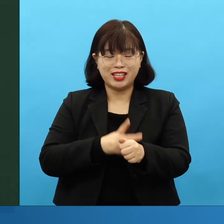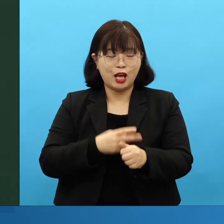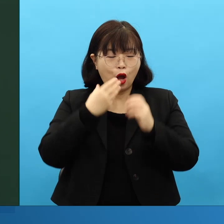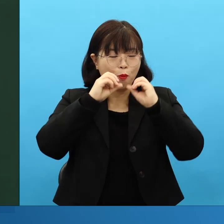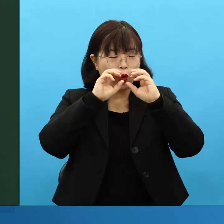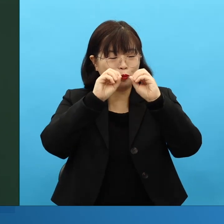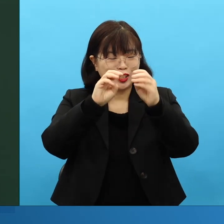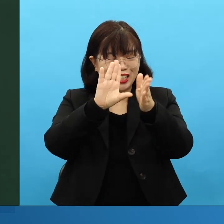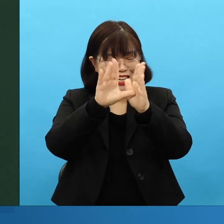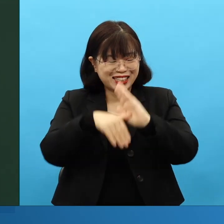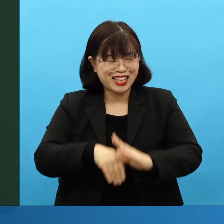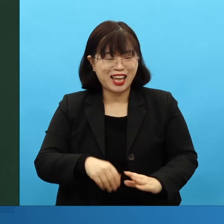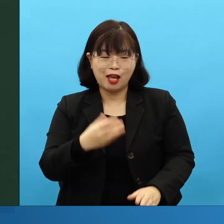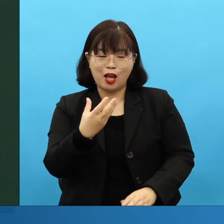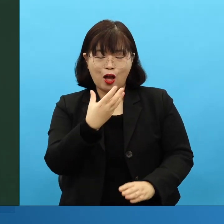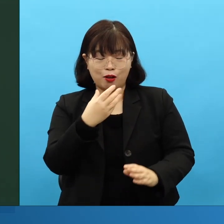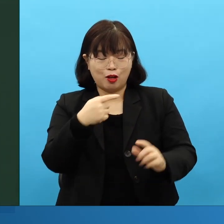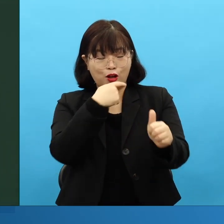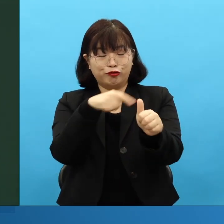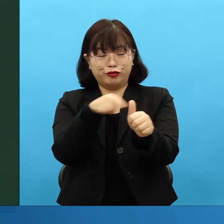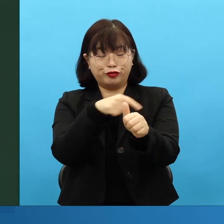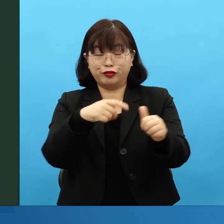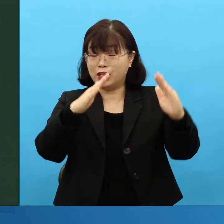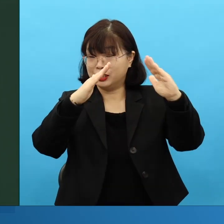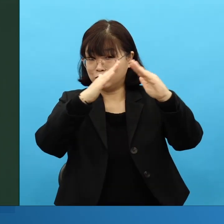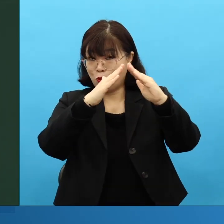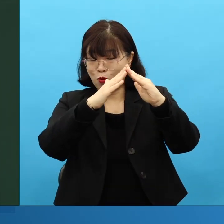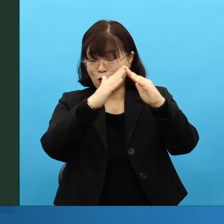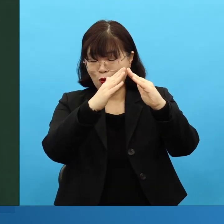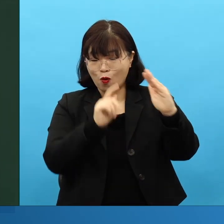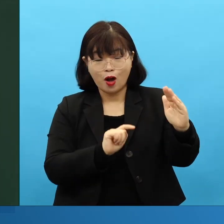거기도 참여된 사람들이 거의 사람들입니다.